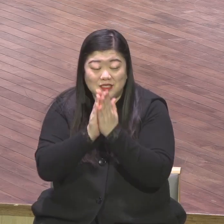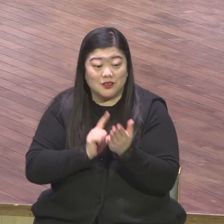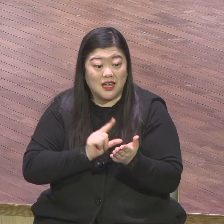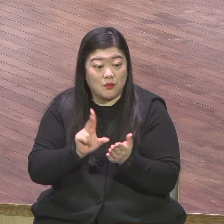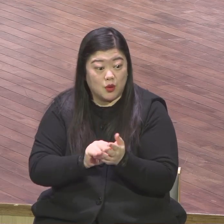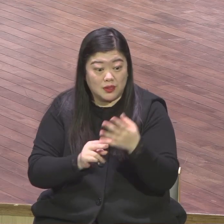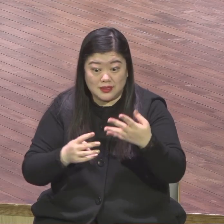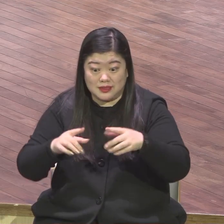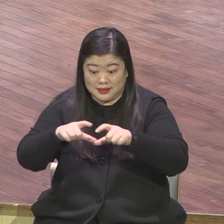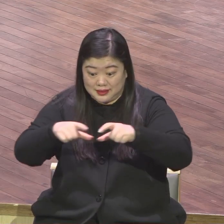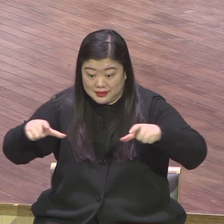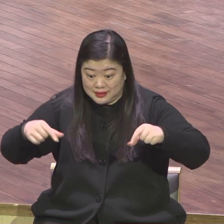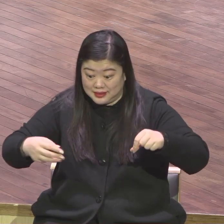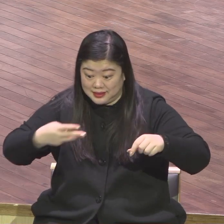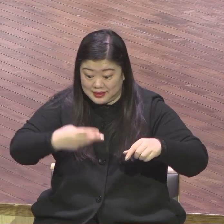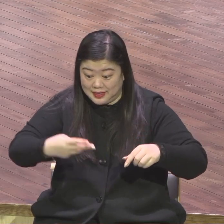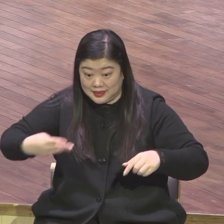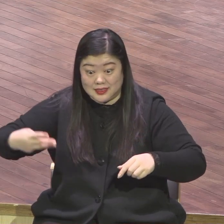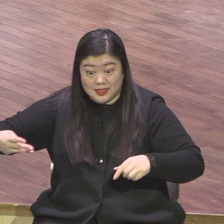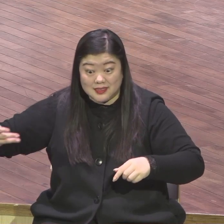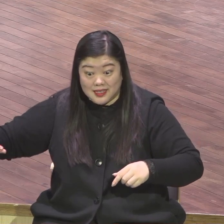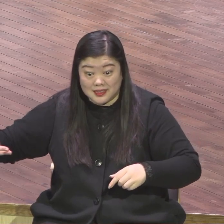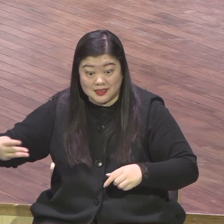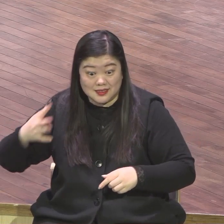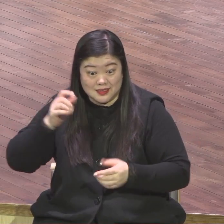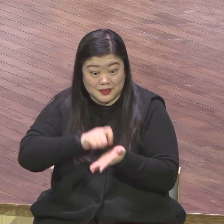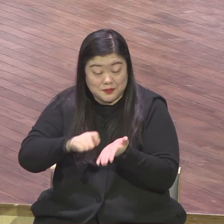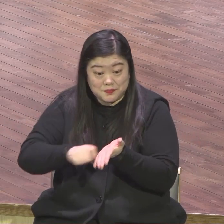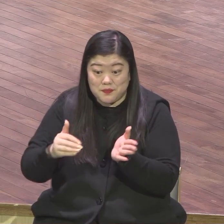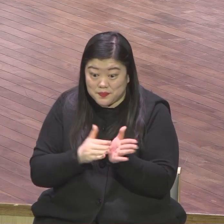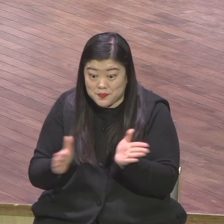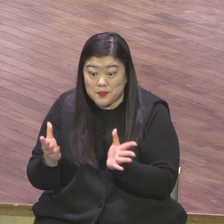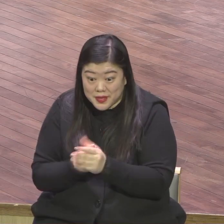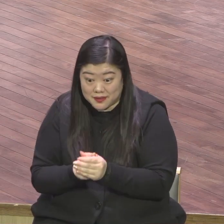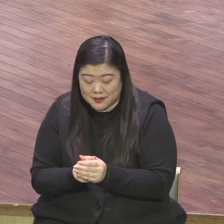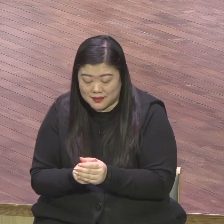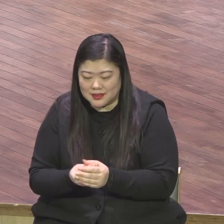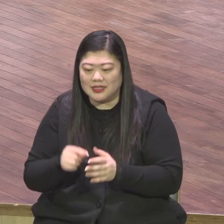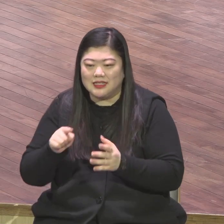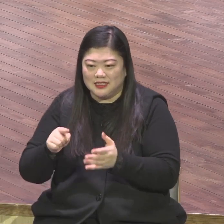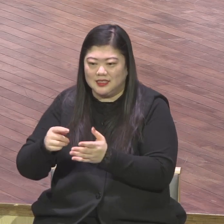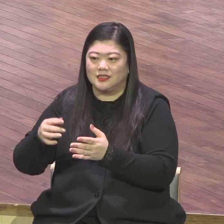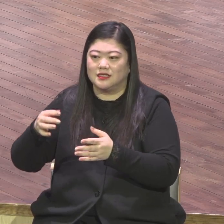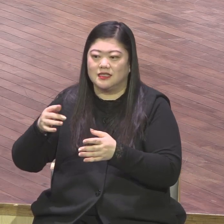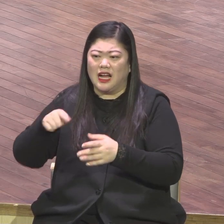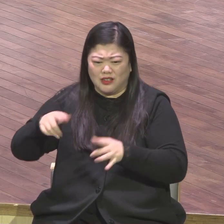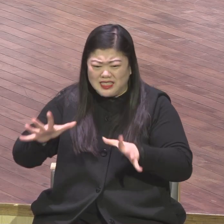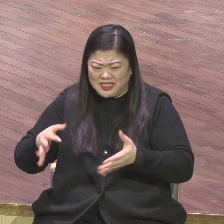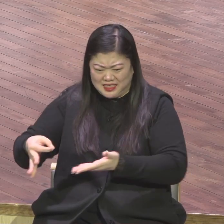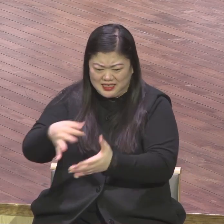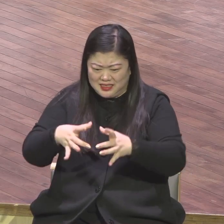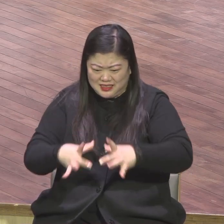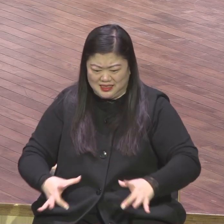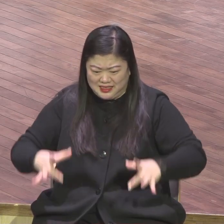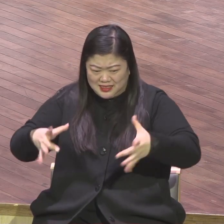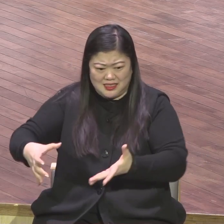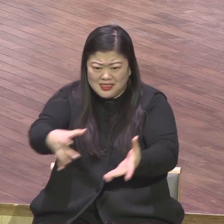여러분이 이제 헝검함에 넣었을 것입니다 저도 하나님 앞에 매년 세 가지 기도